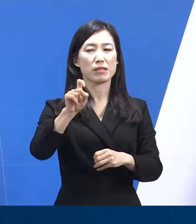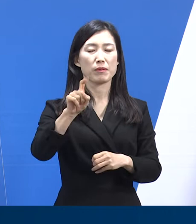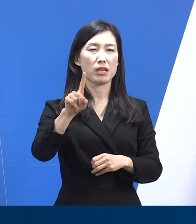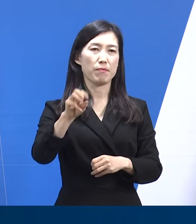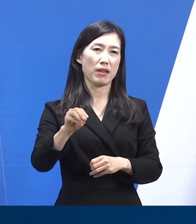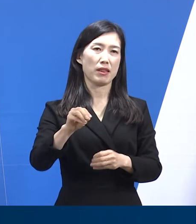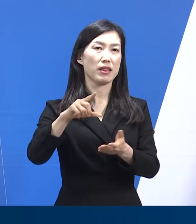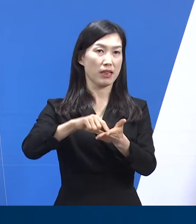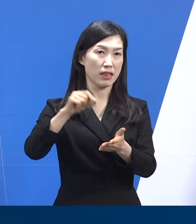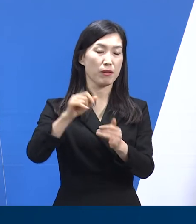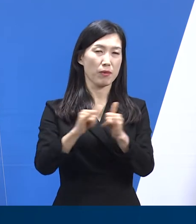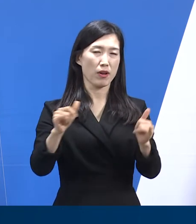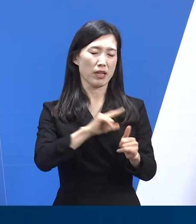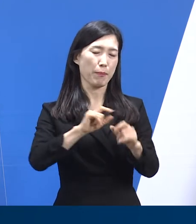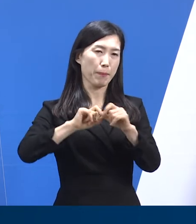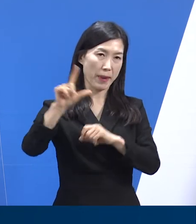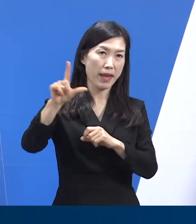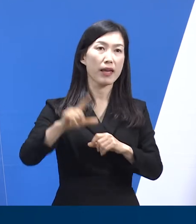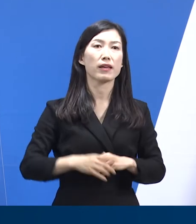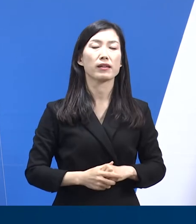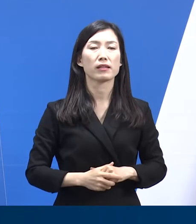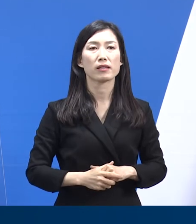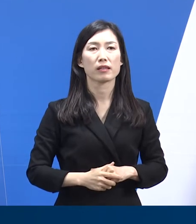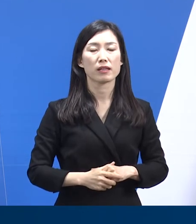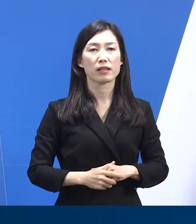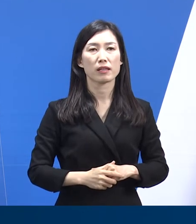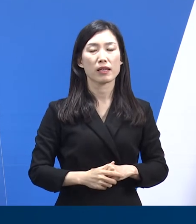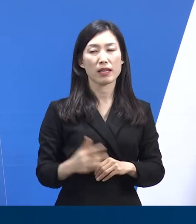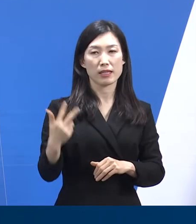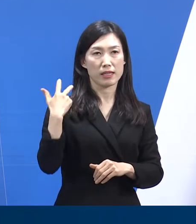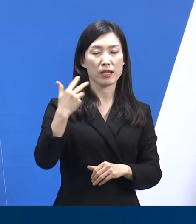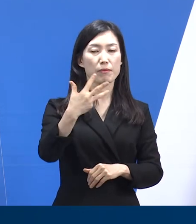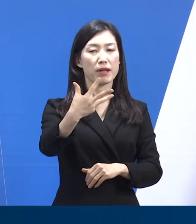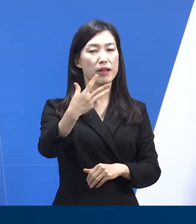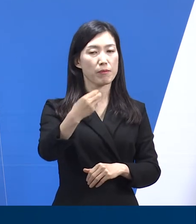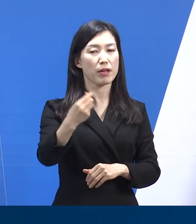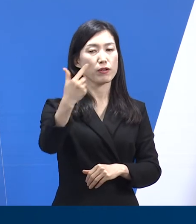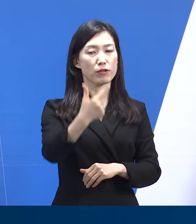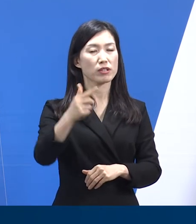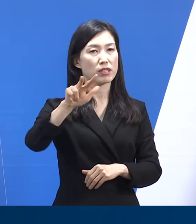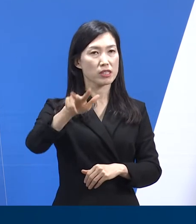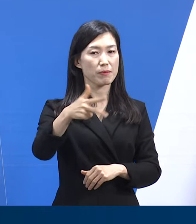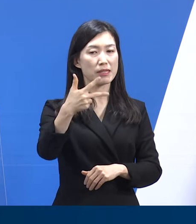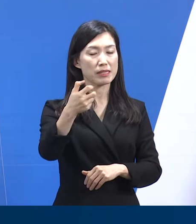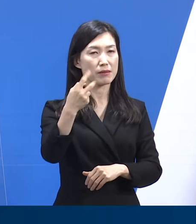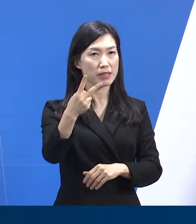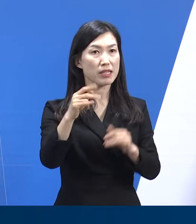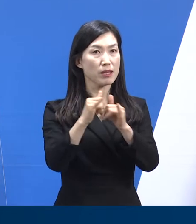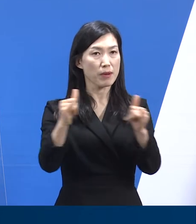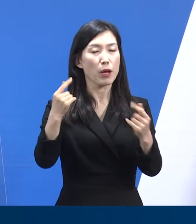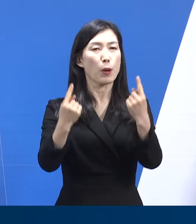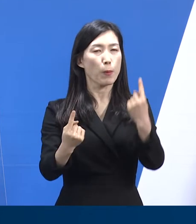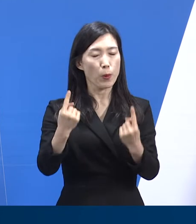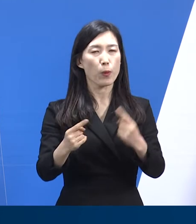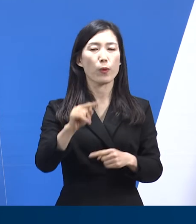,734명으로 가장 높게 나타났습니다. 전주에 8만 6,772명 대비